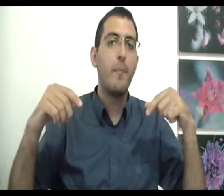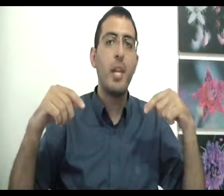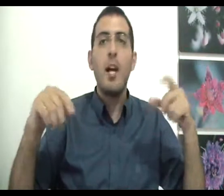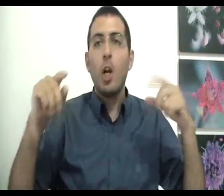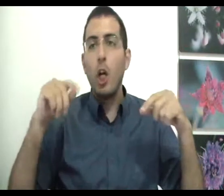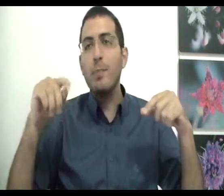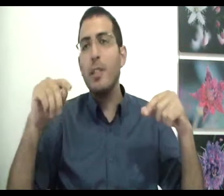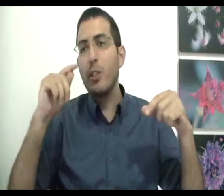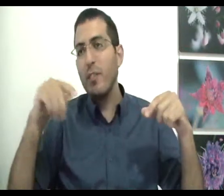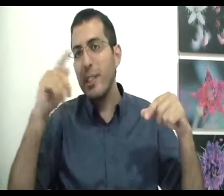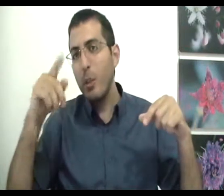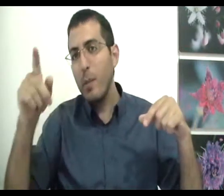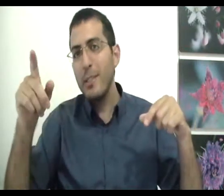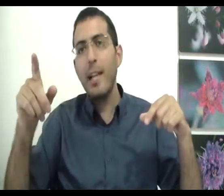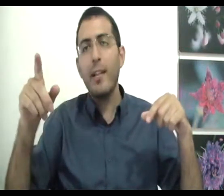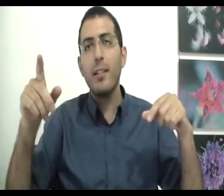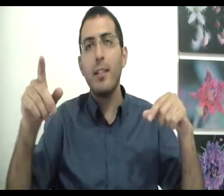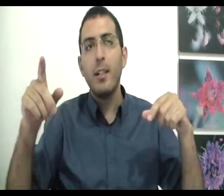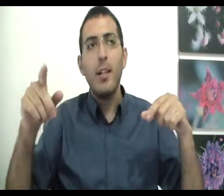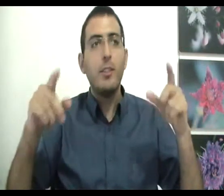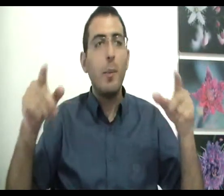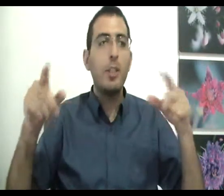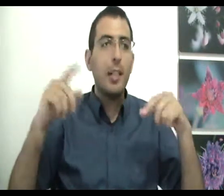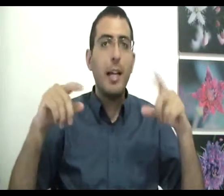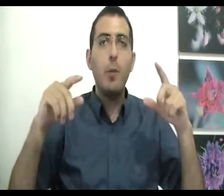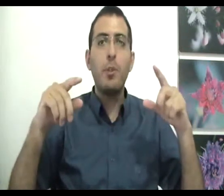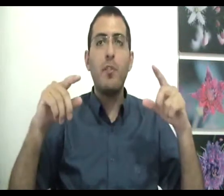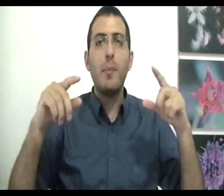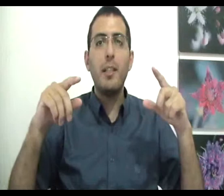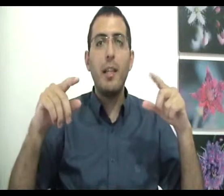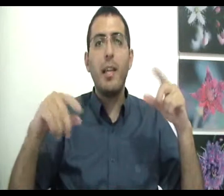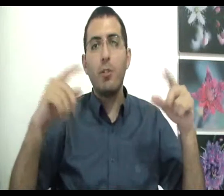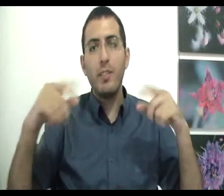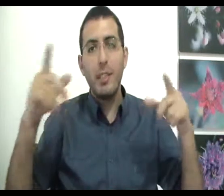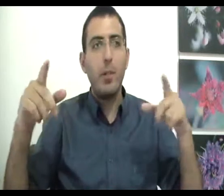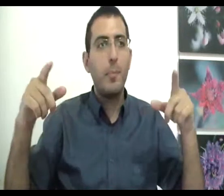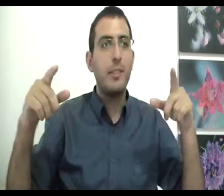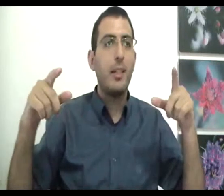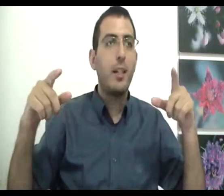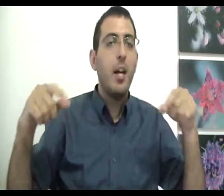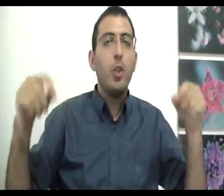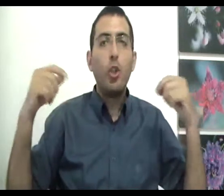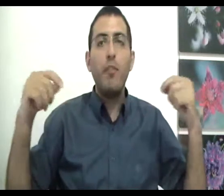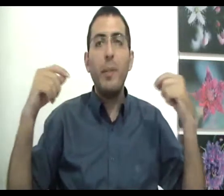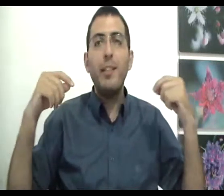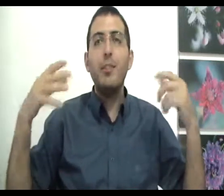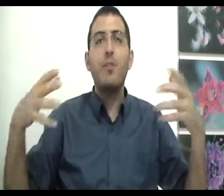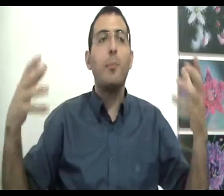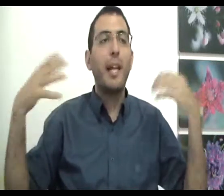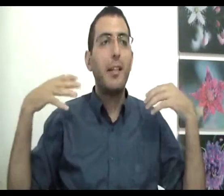כל זמן שהטוב הזה יכול להיפסק זה אומר שאתה עדיין לא בטוב האמיתי כי הטוב הזה יכול להיפסק טוב אמיתי זה טוב שמכיל